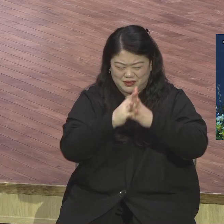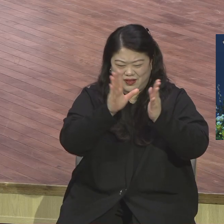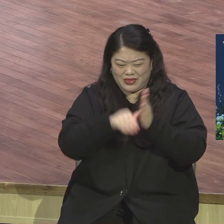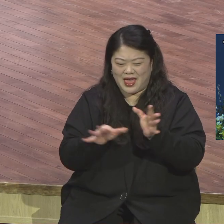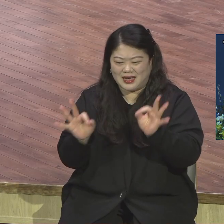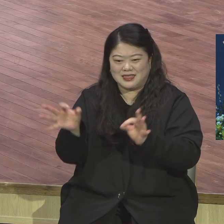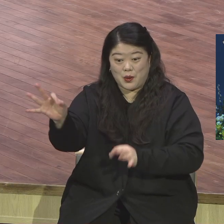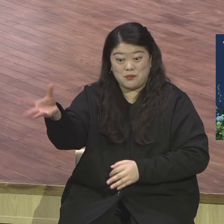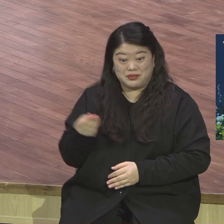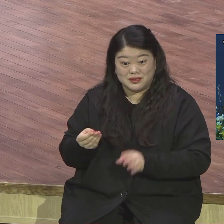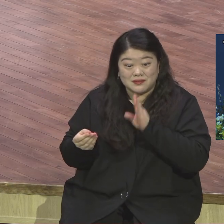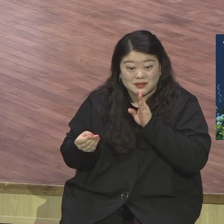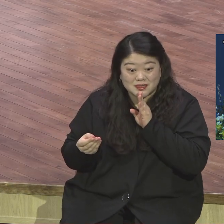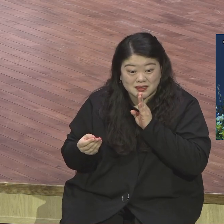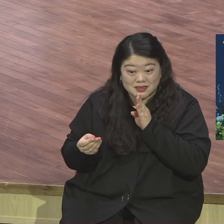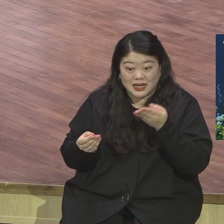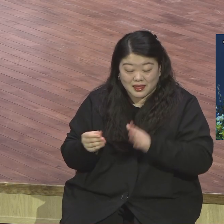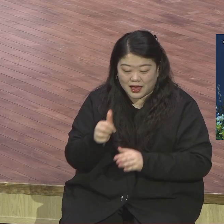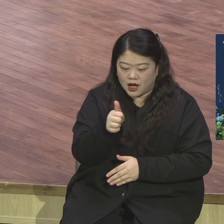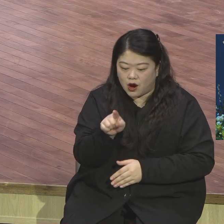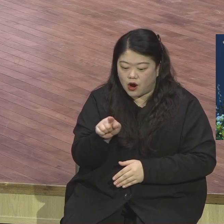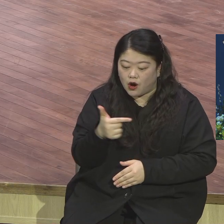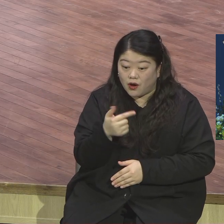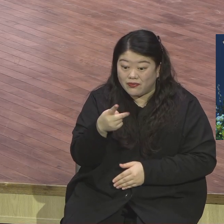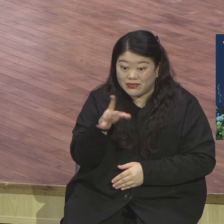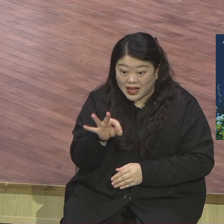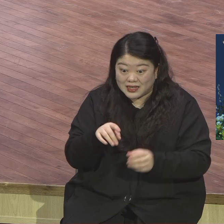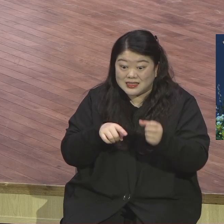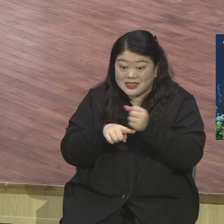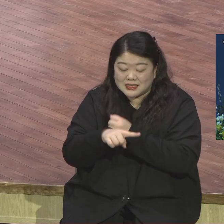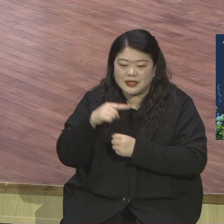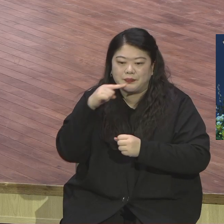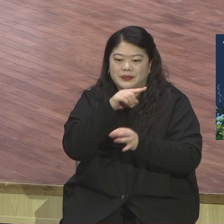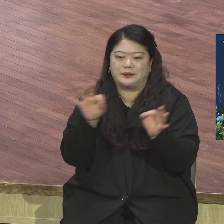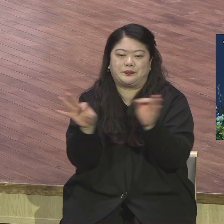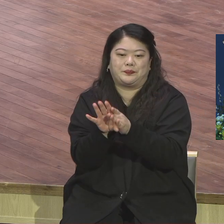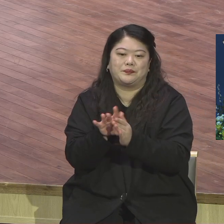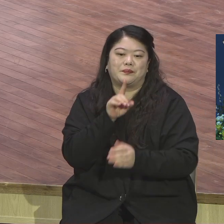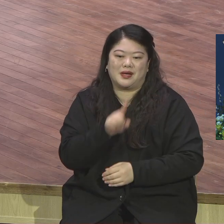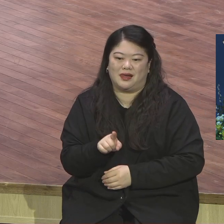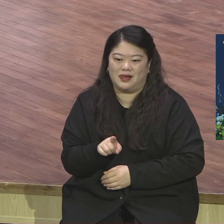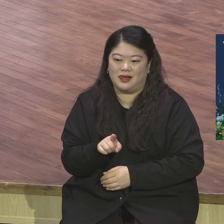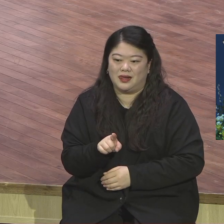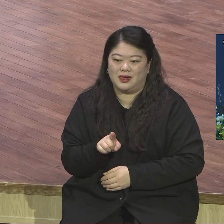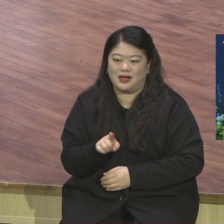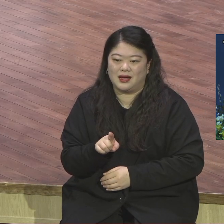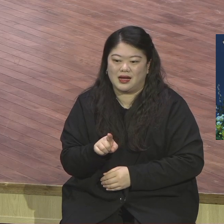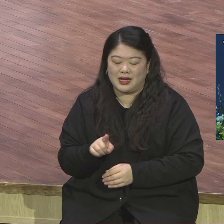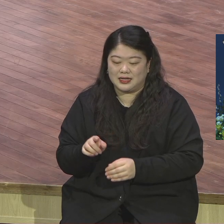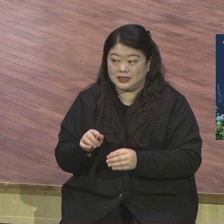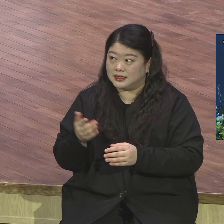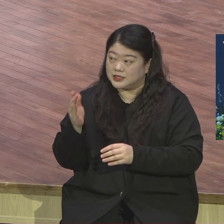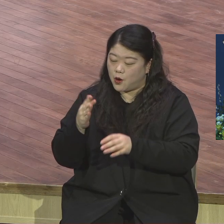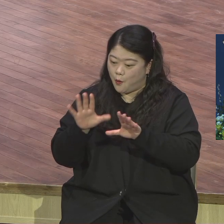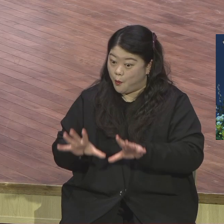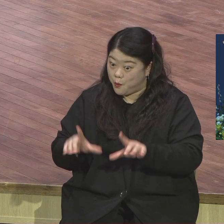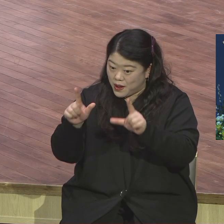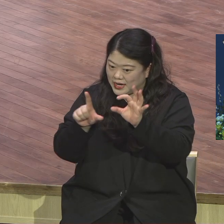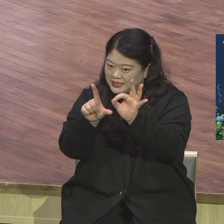올해 영교가 창립 35주를 맞이해서 10월에 헌당 예배를 그렇게 드리겠다는